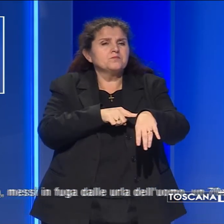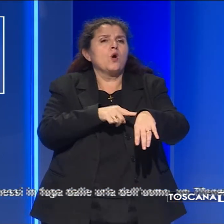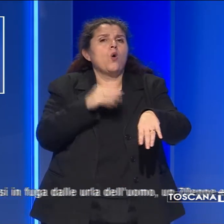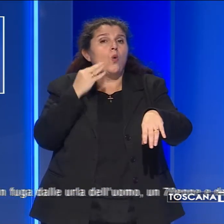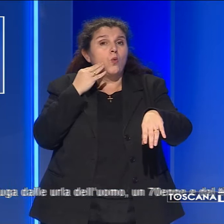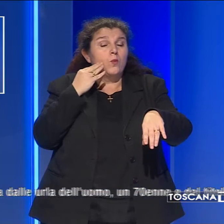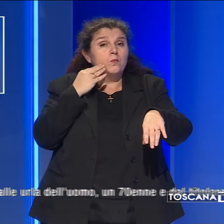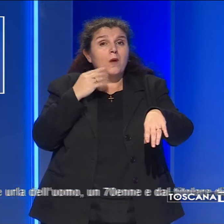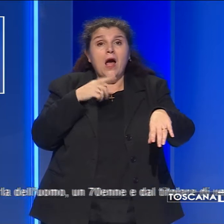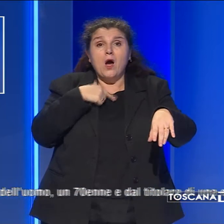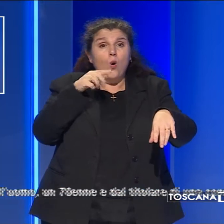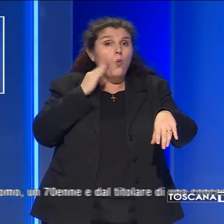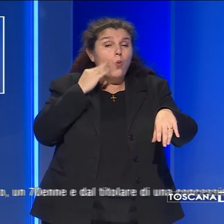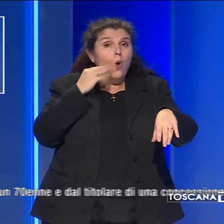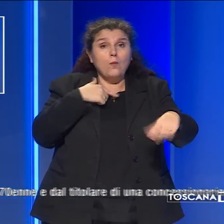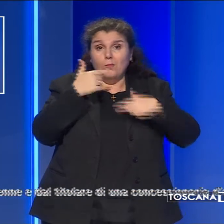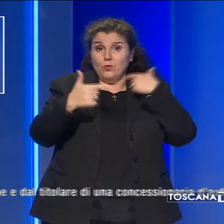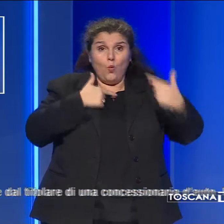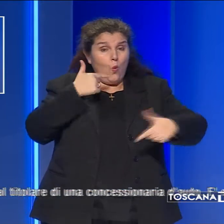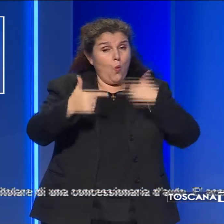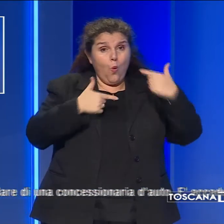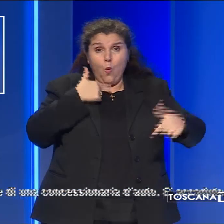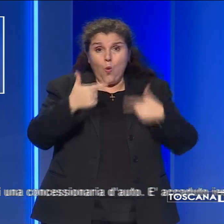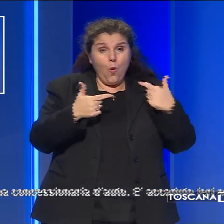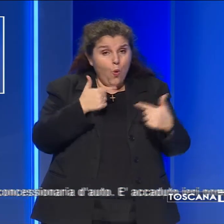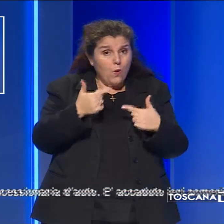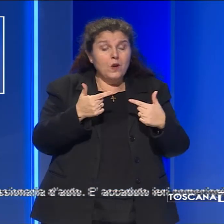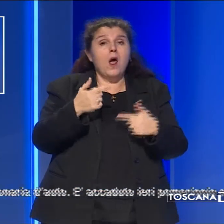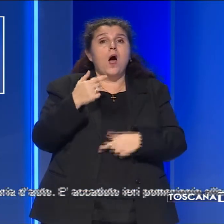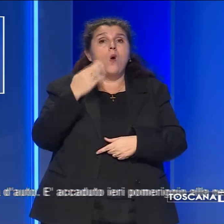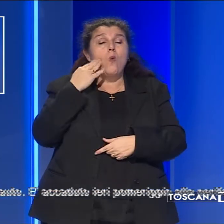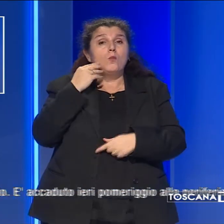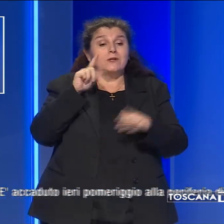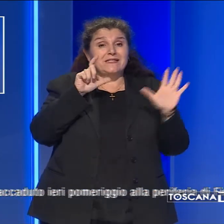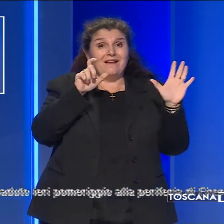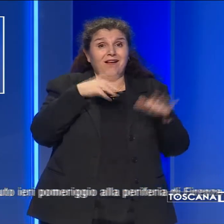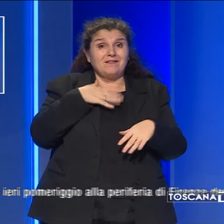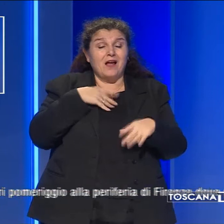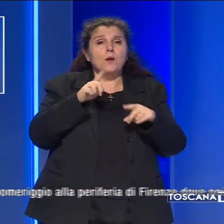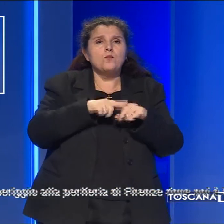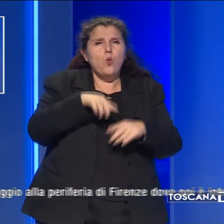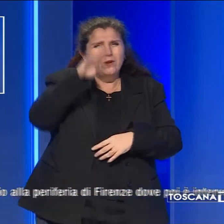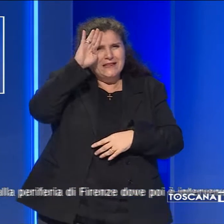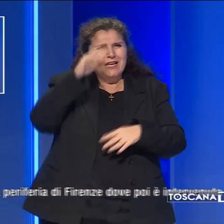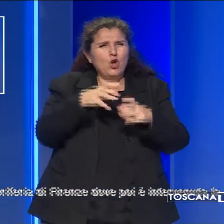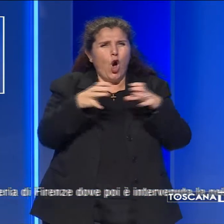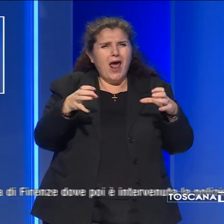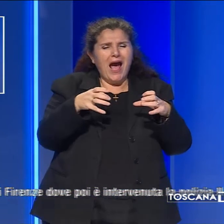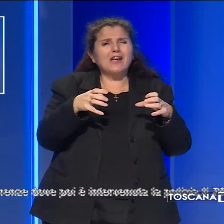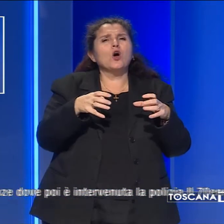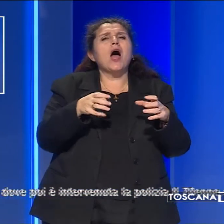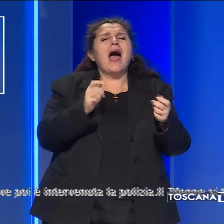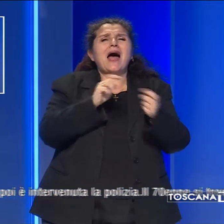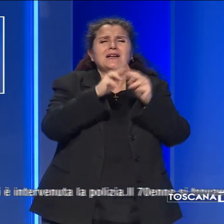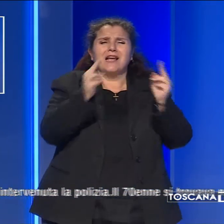in fuga però dalle urla dell'uomo, un settantenne e dal titolare di una concessionaria